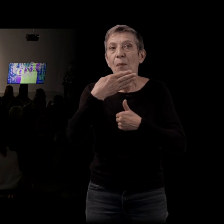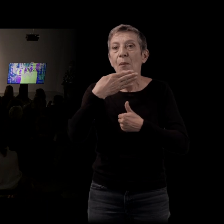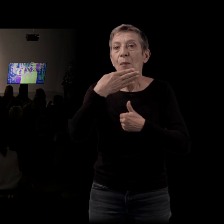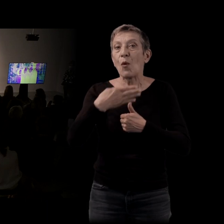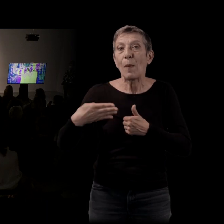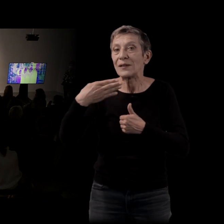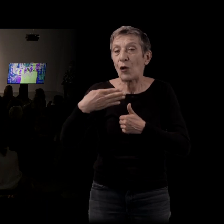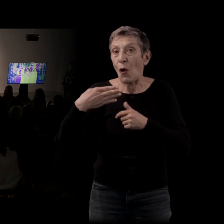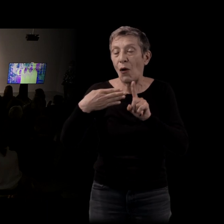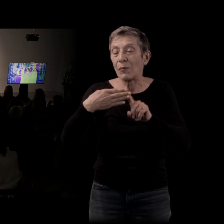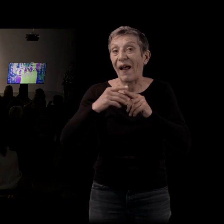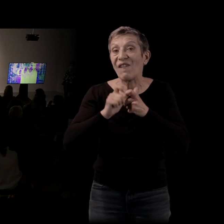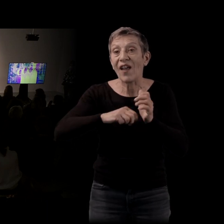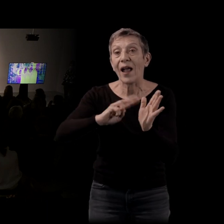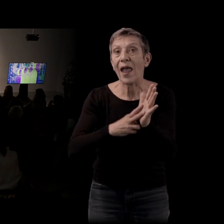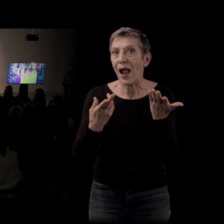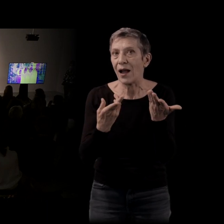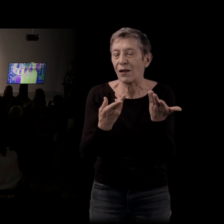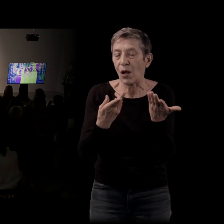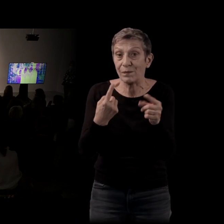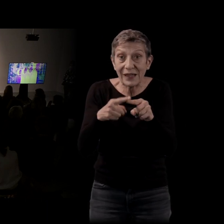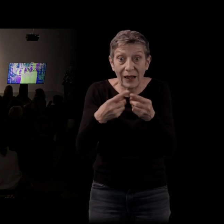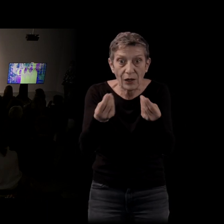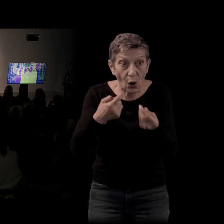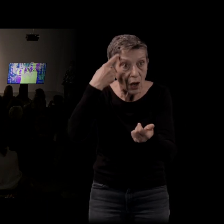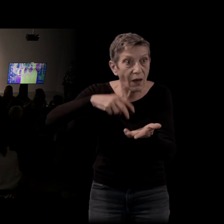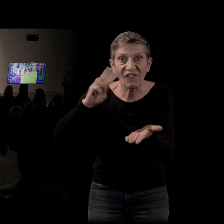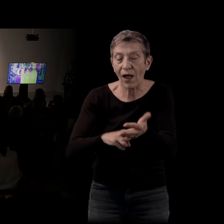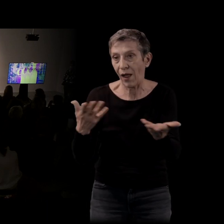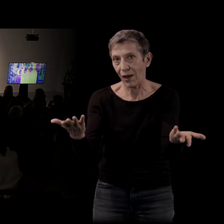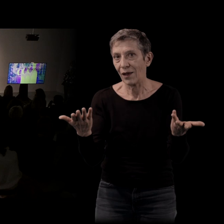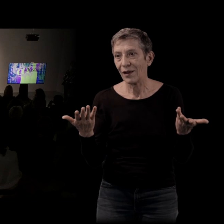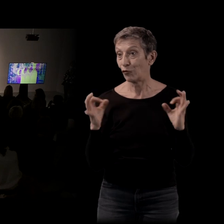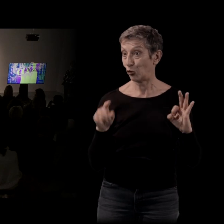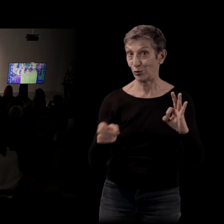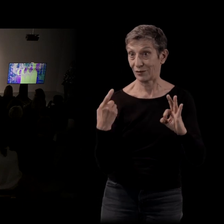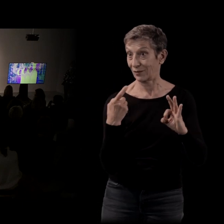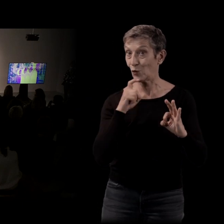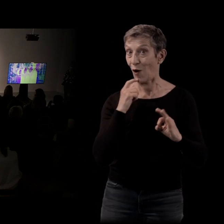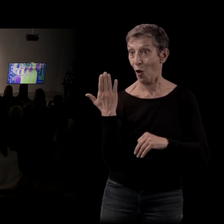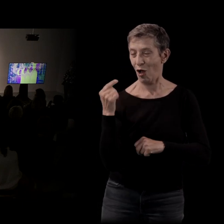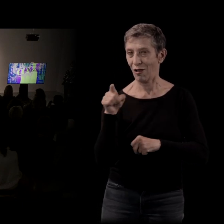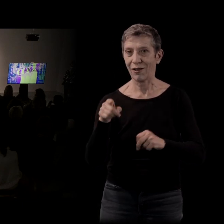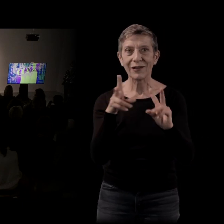réel dont vous avez parlé tout à l'heure. Et quand vous avez commencé à en parler, pour moi, tout de suite, y avait cette image dans les nouvelles de mot passant